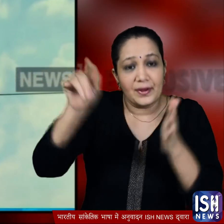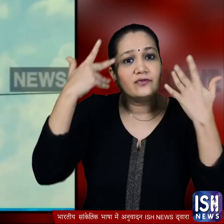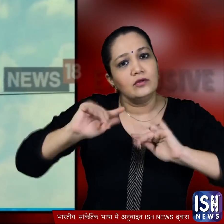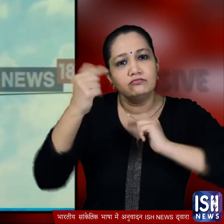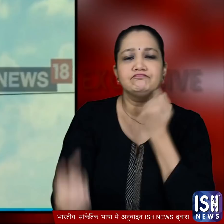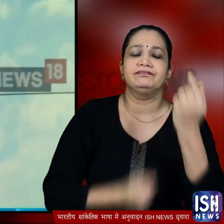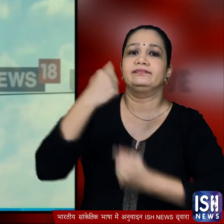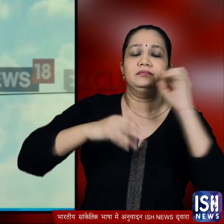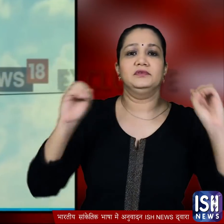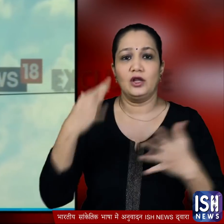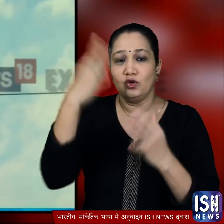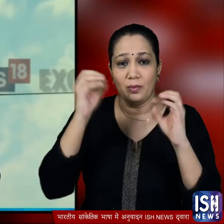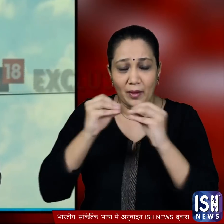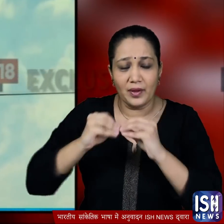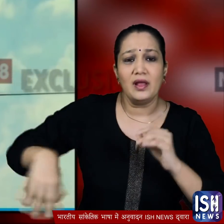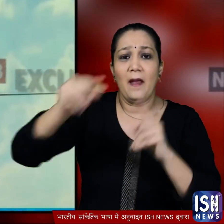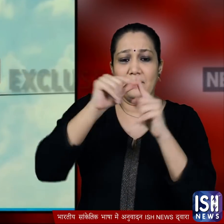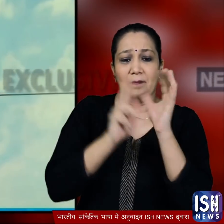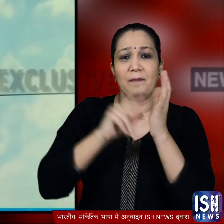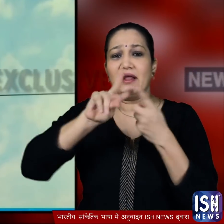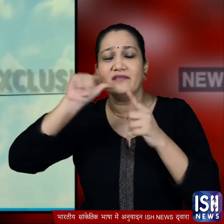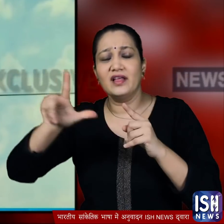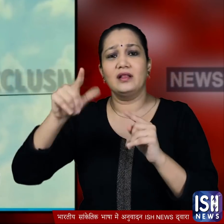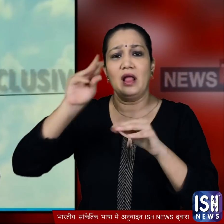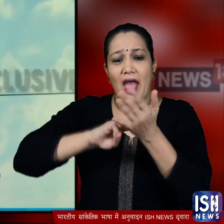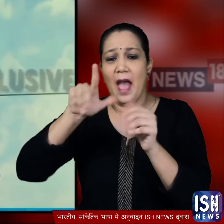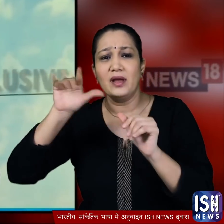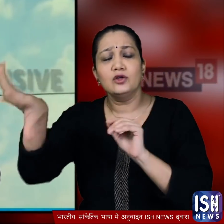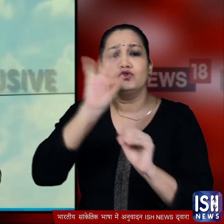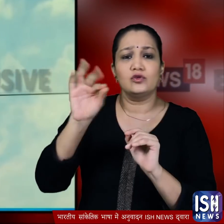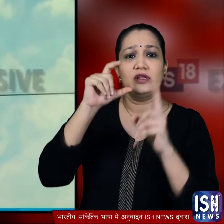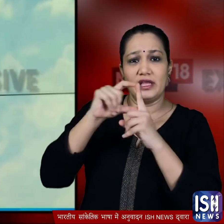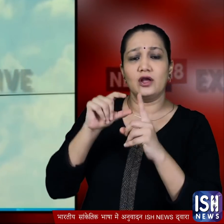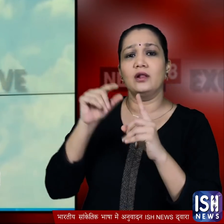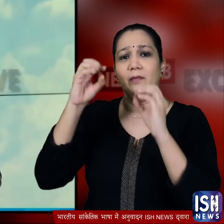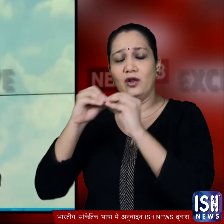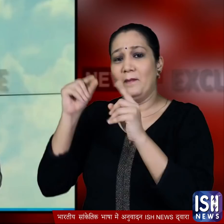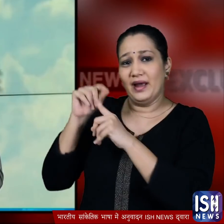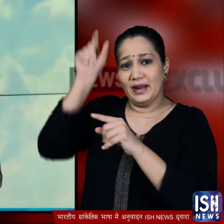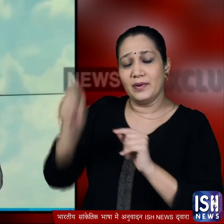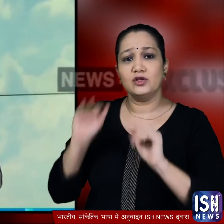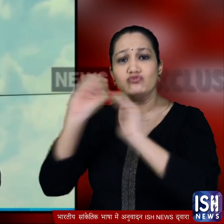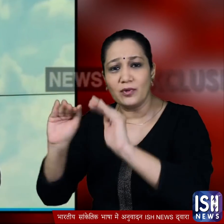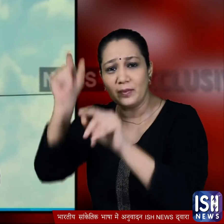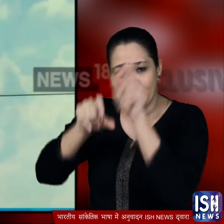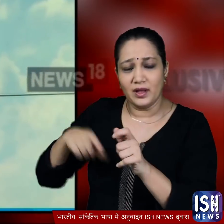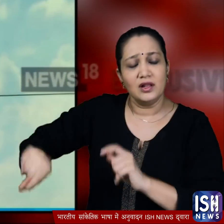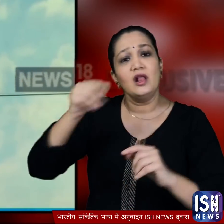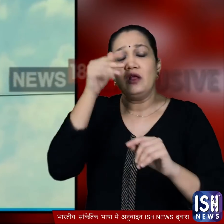संग्राम चड़ गया क्योंकि नवी मुंबई की पनवेल सीट से पांच बार विधायक रहे दिनकर बालू पाटल के समर्थक हवाई अड़े